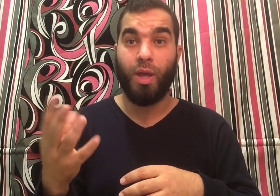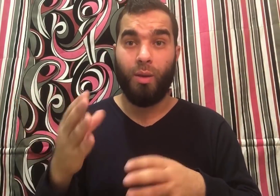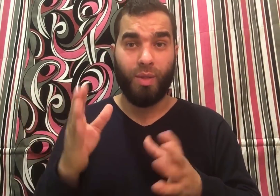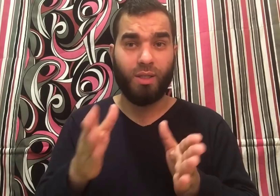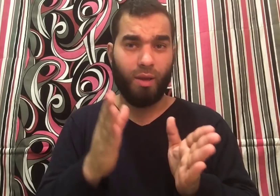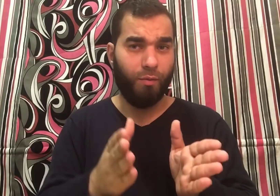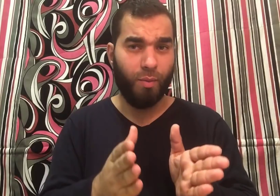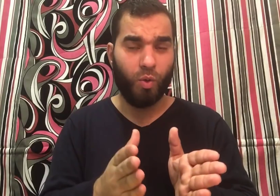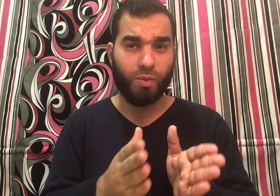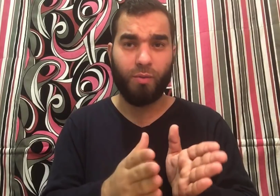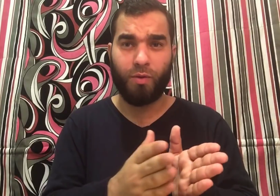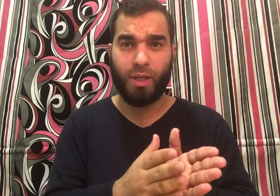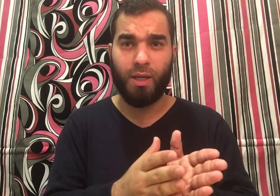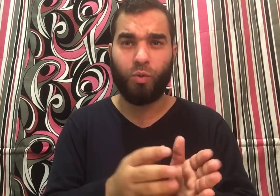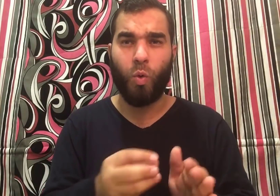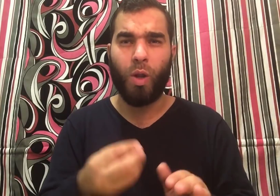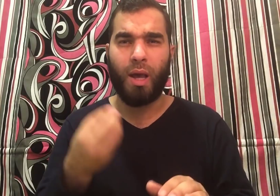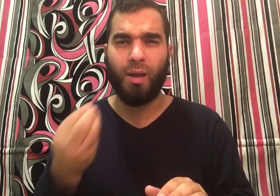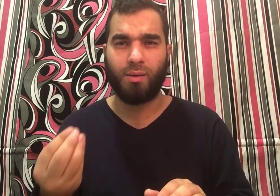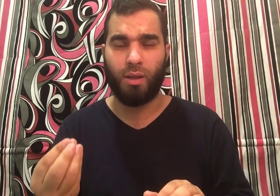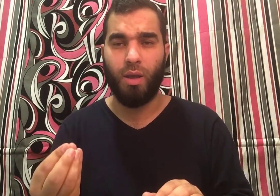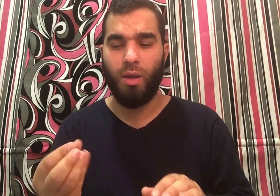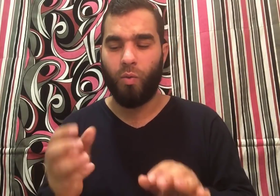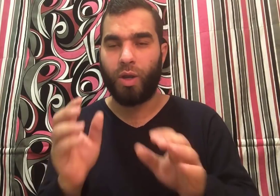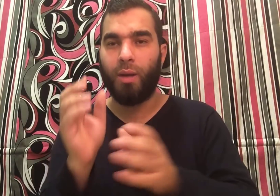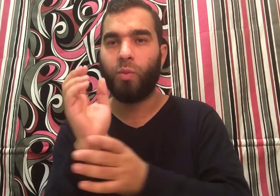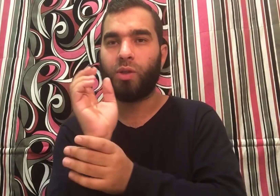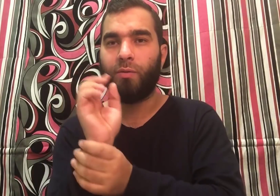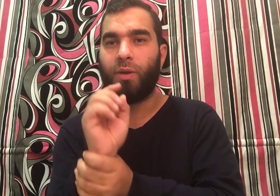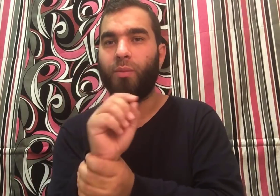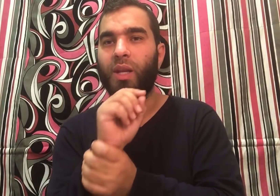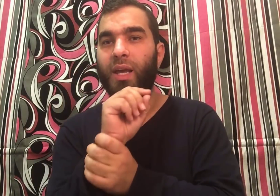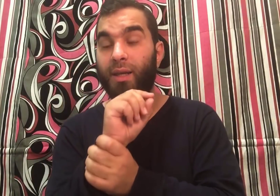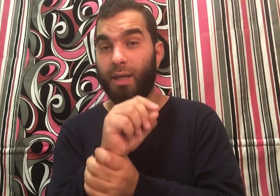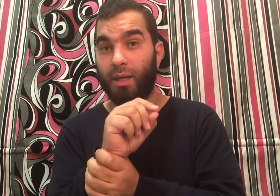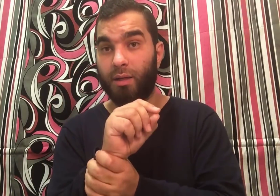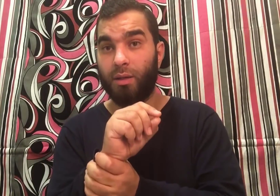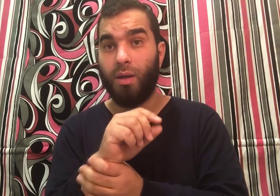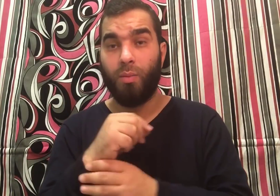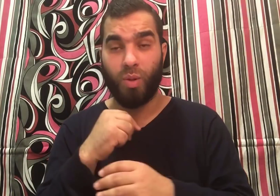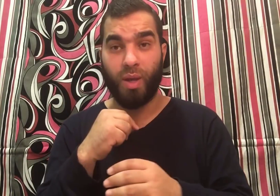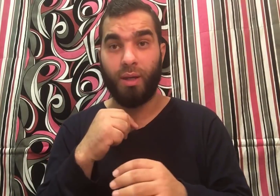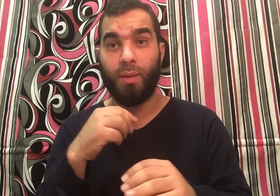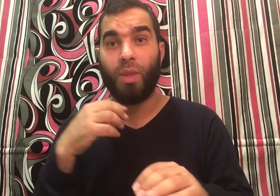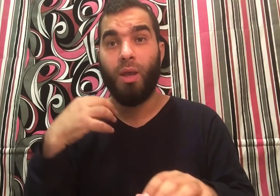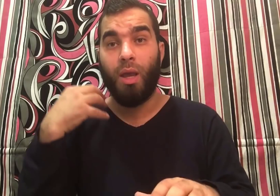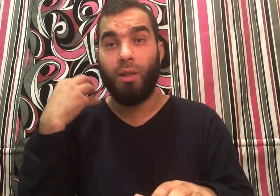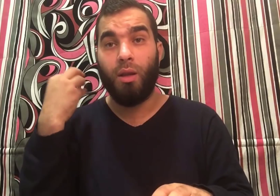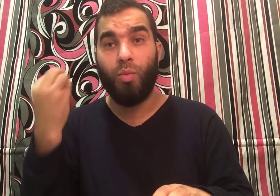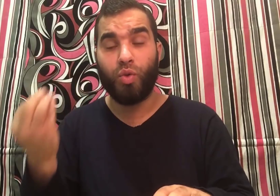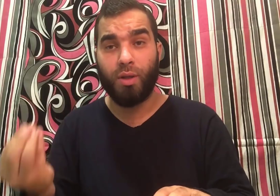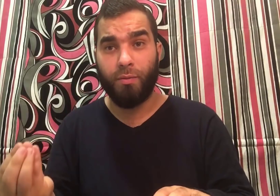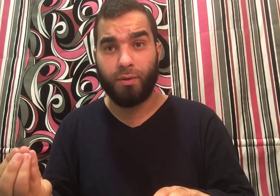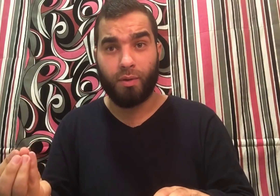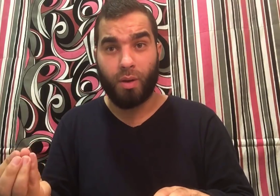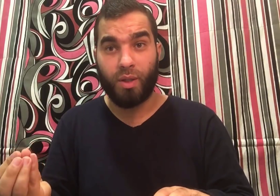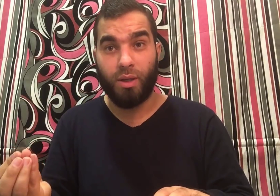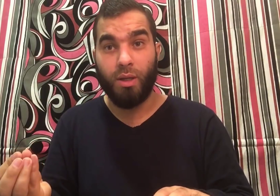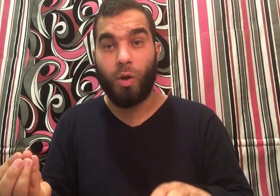بس كان في منهم صنف ثالث وهو العاصي وكان مصفض بالأغلال بمعنى إن اللي بيصفض في رمضان